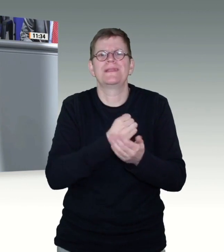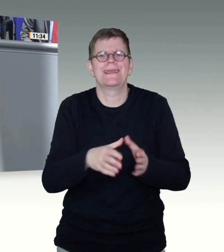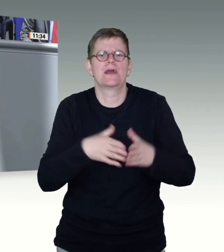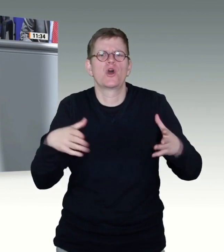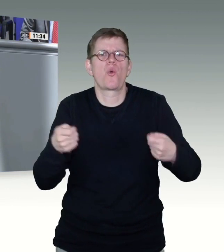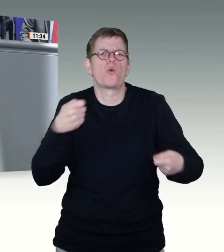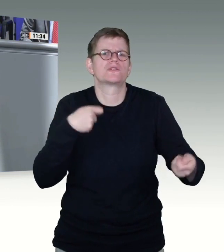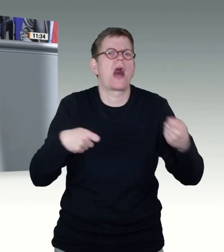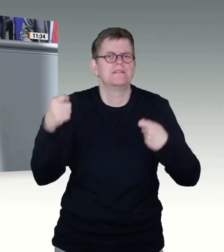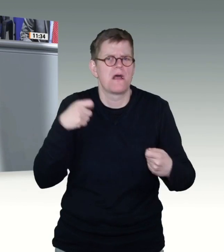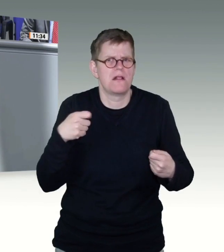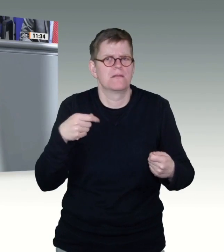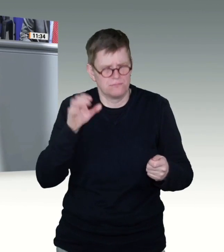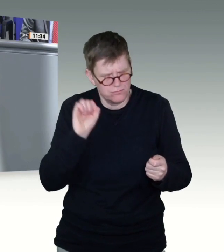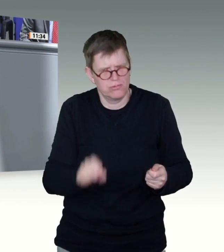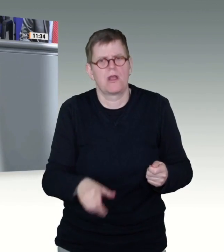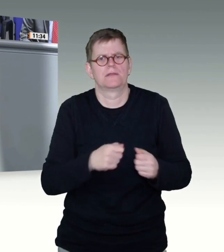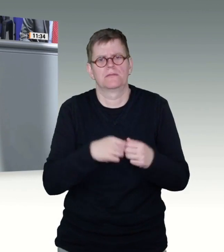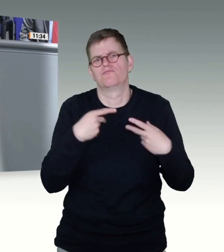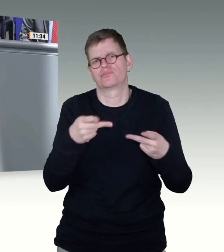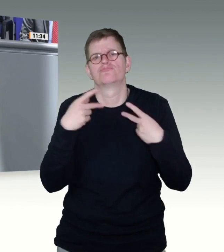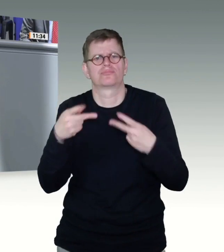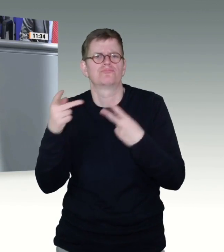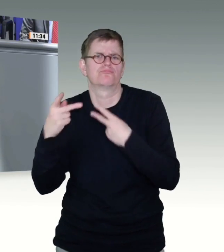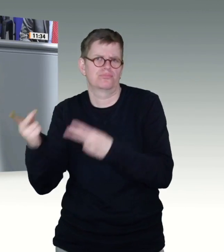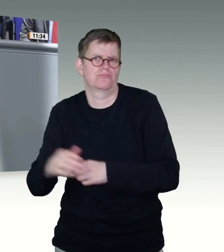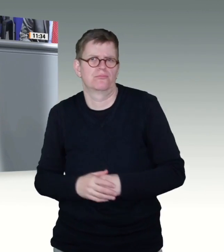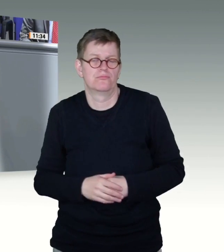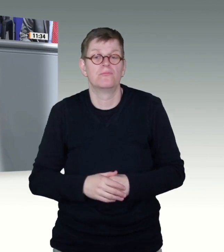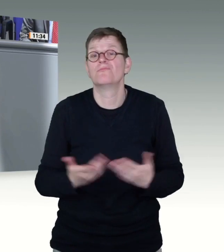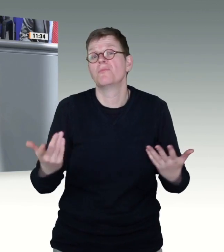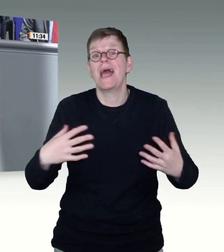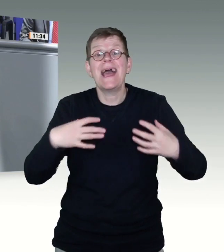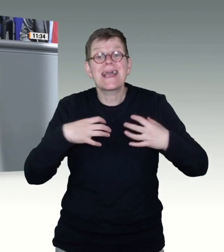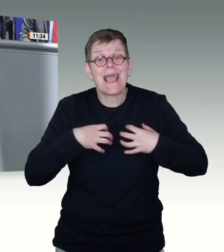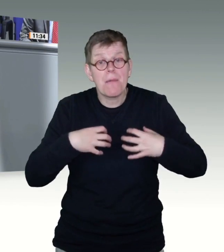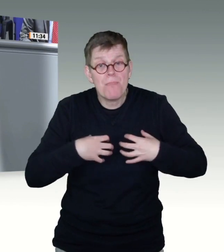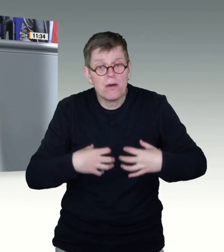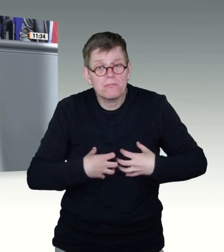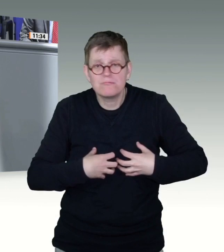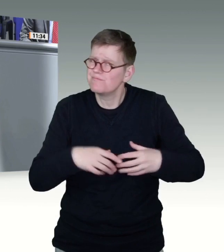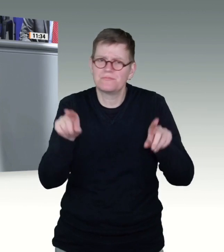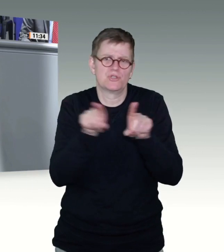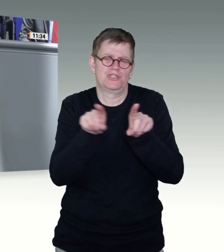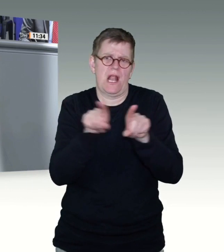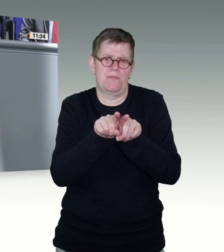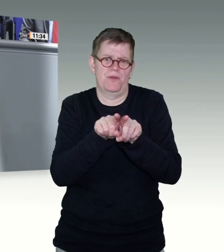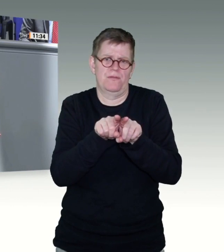der Grippe funktioniert das ja hervorragend. Im letzten Jahr sind fast 30 Millionen Menschen über die Arztpraxen